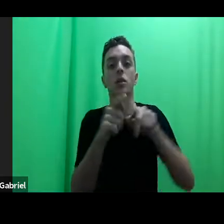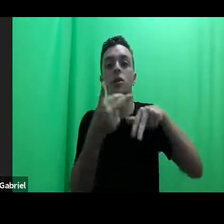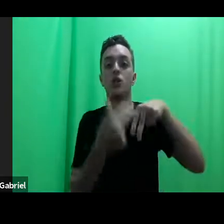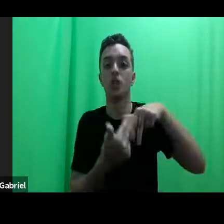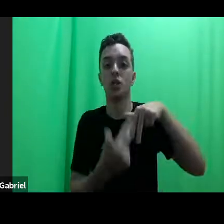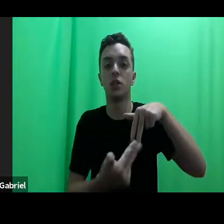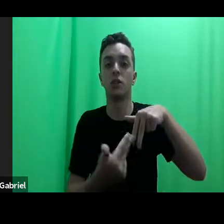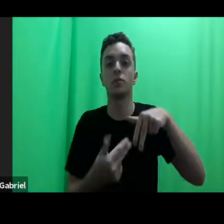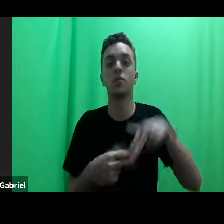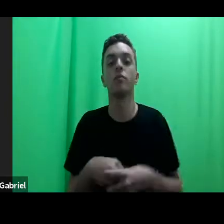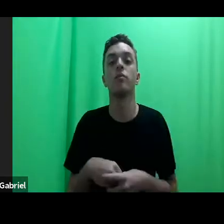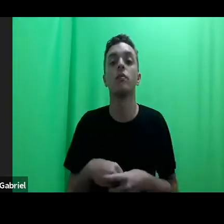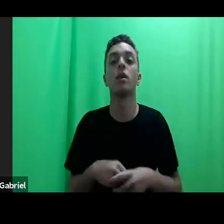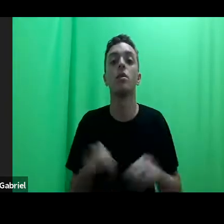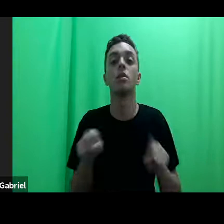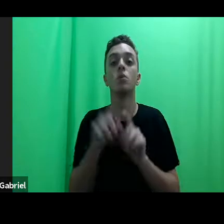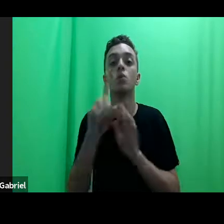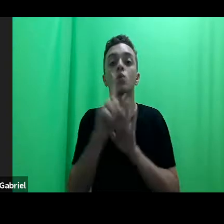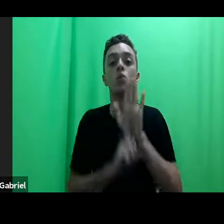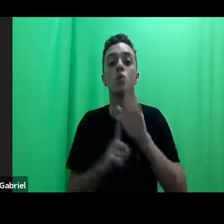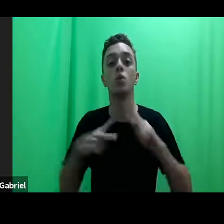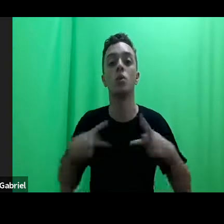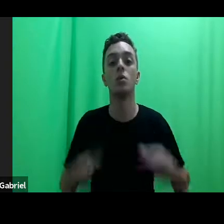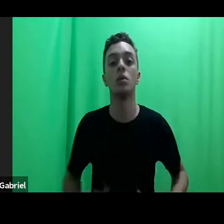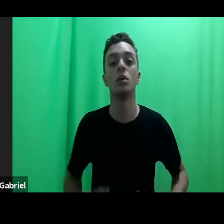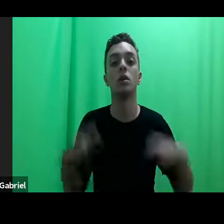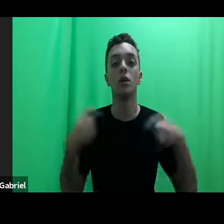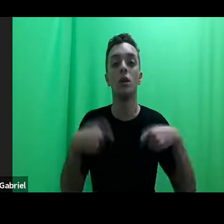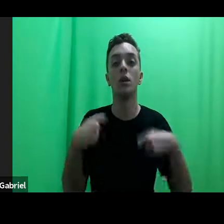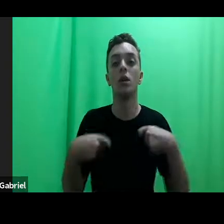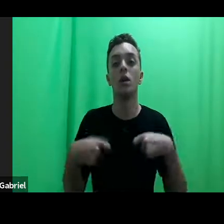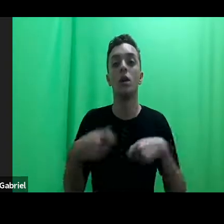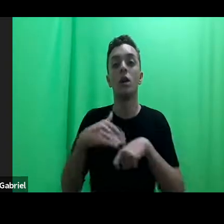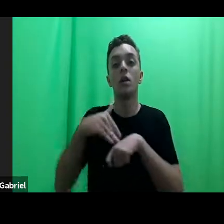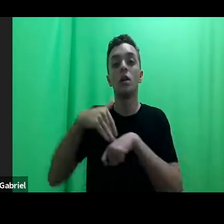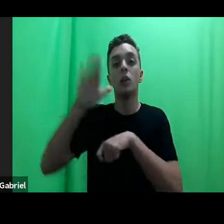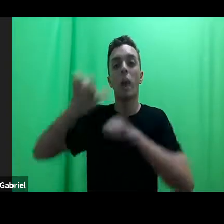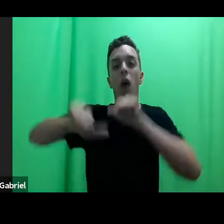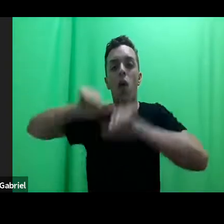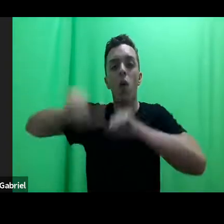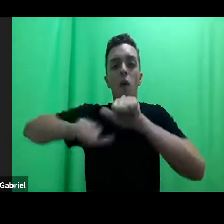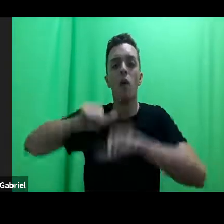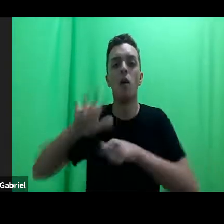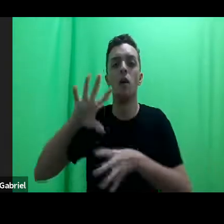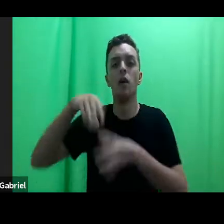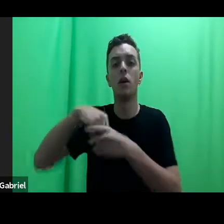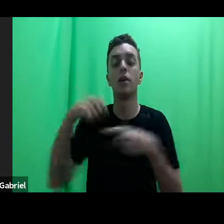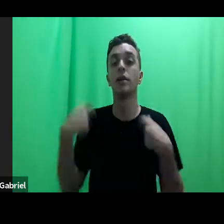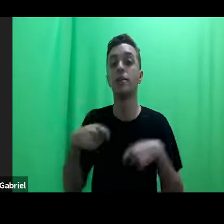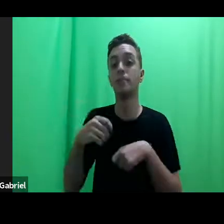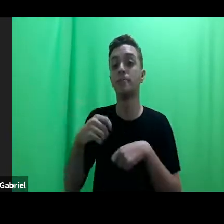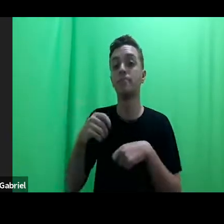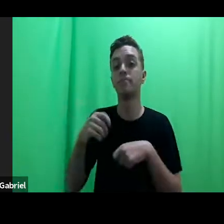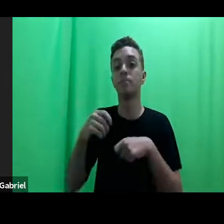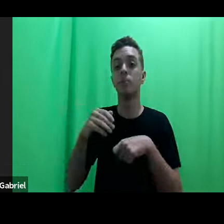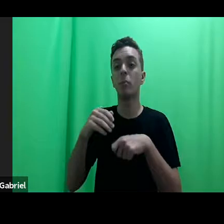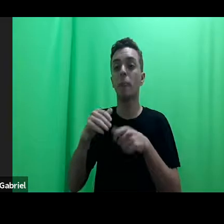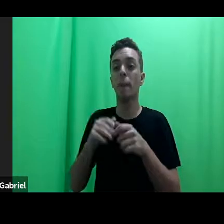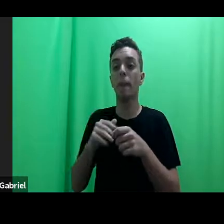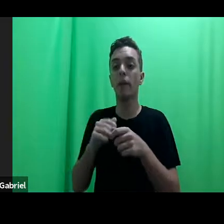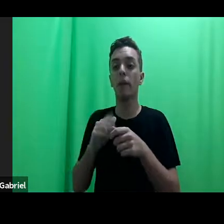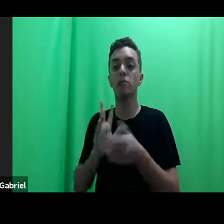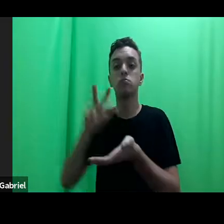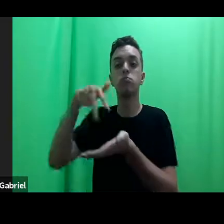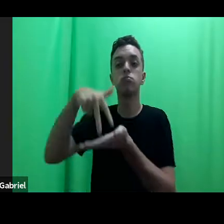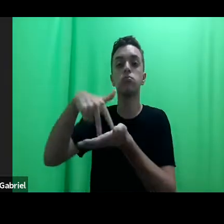dos direitos humanos precisa, para ser mais transformadora, ir além do litígio, do litígio